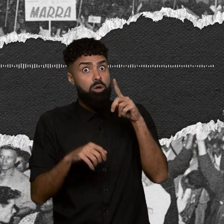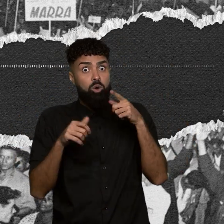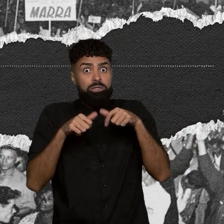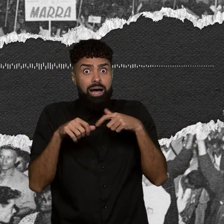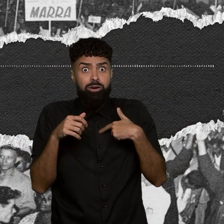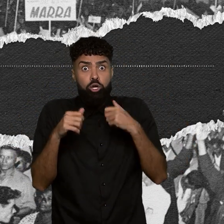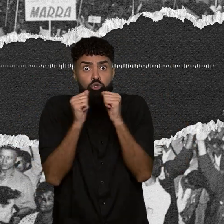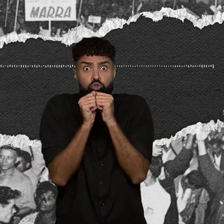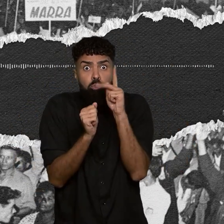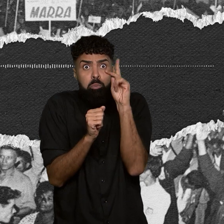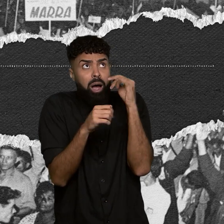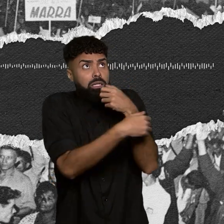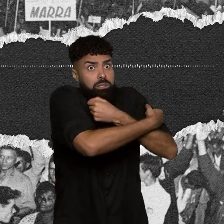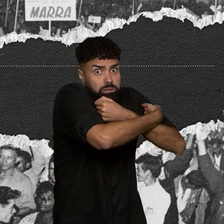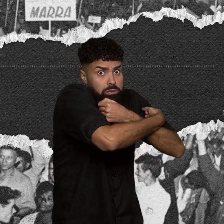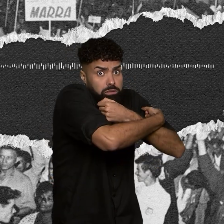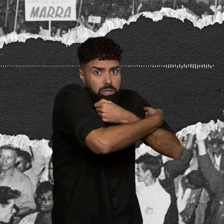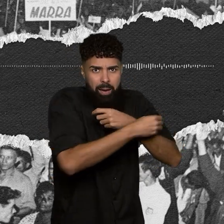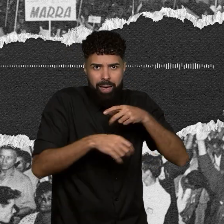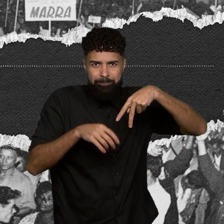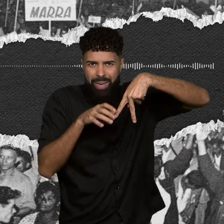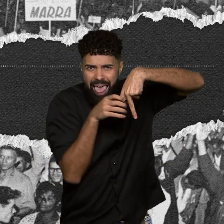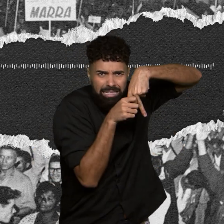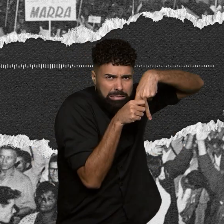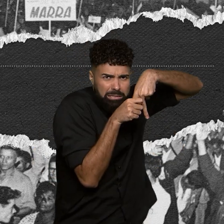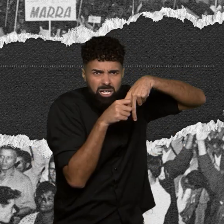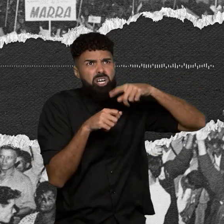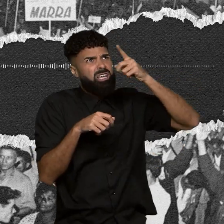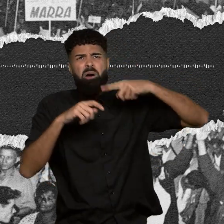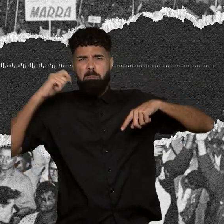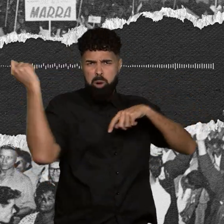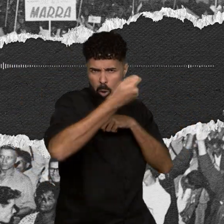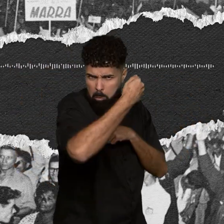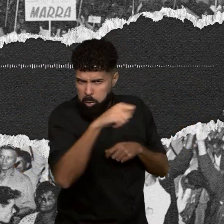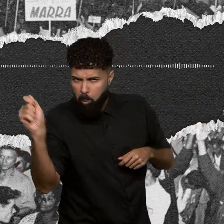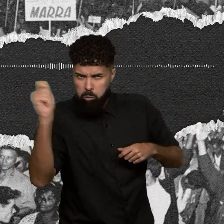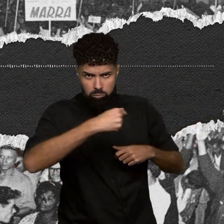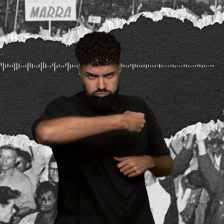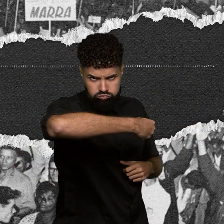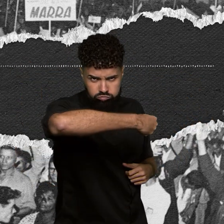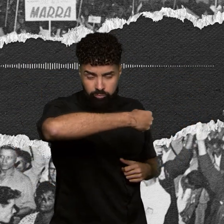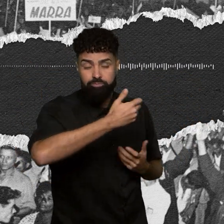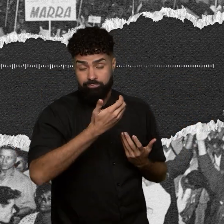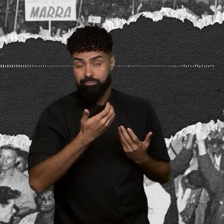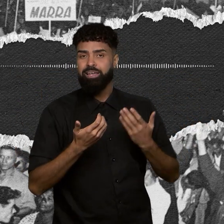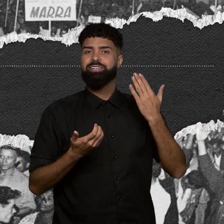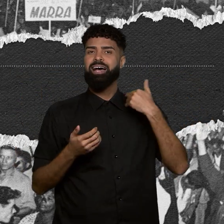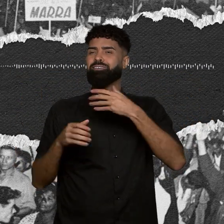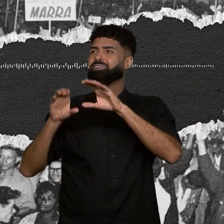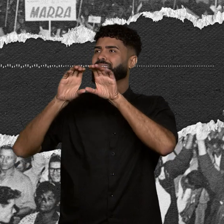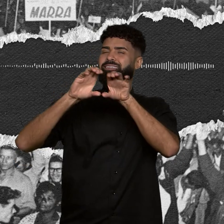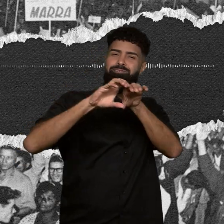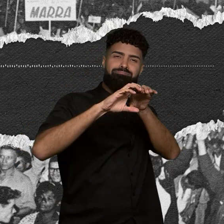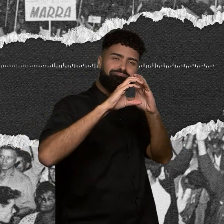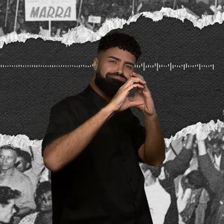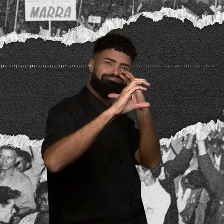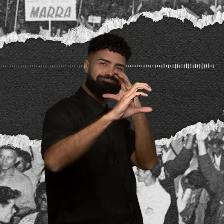pai aqui. Eu sempre ficava agarrado nele e a tropa de choque batendo. Os dutos que antes tinham partes expostas, hoje estão enterrados.